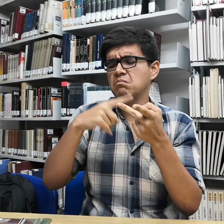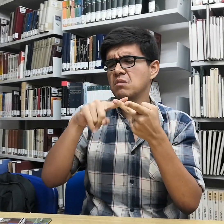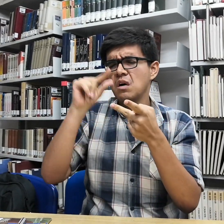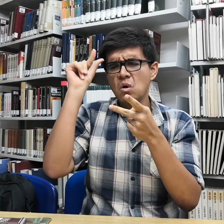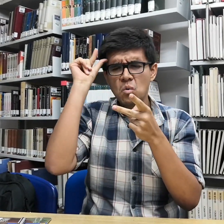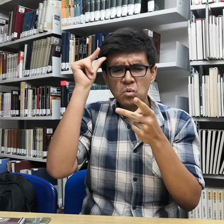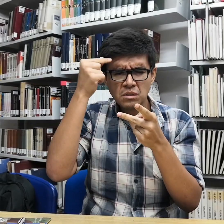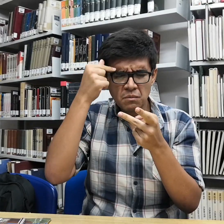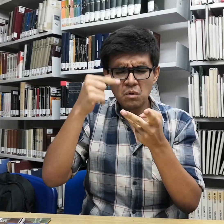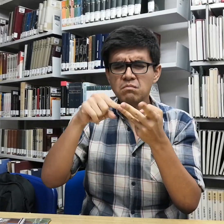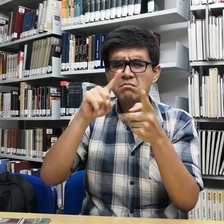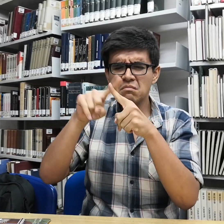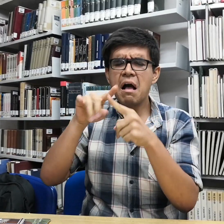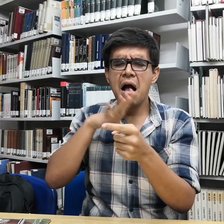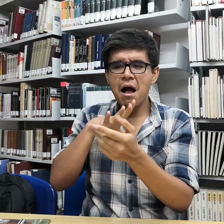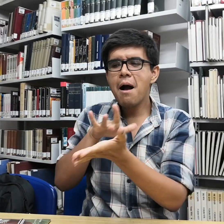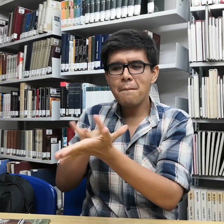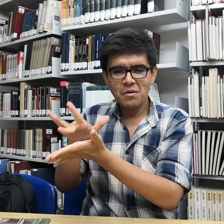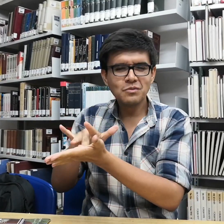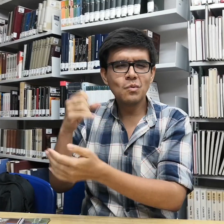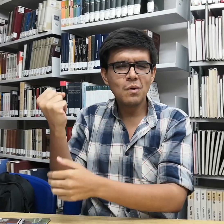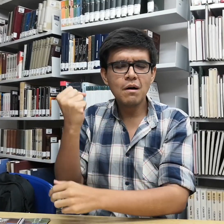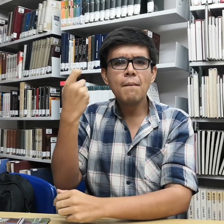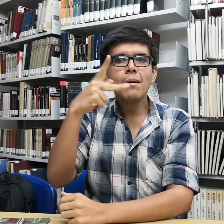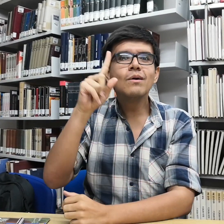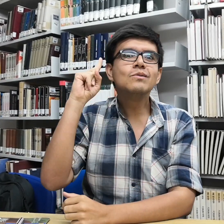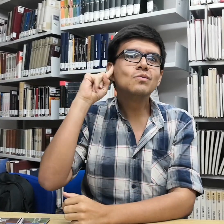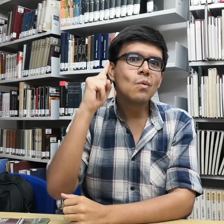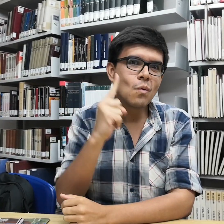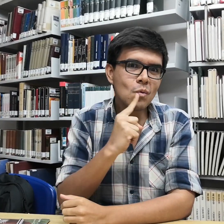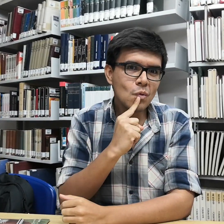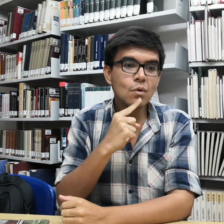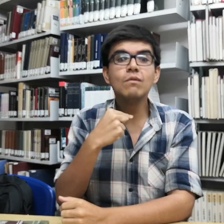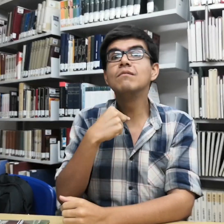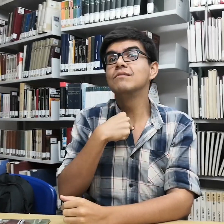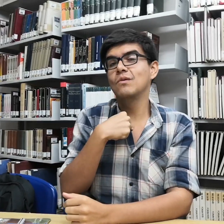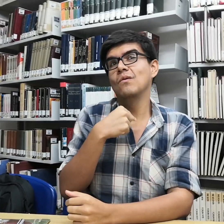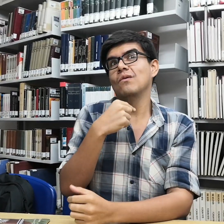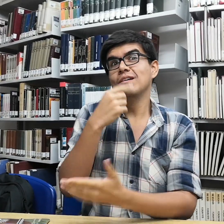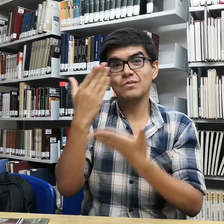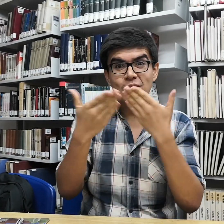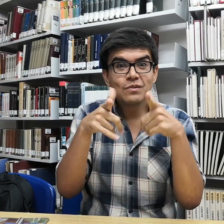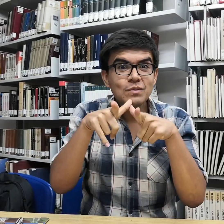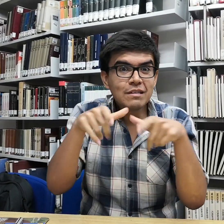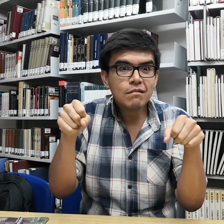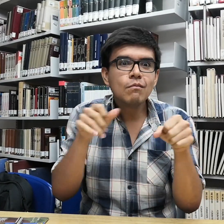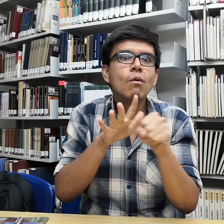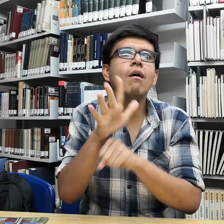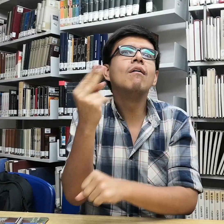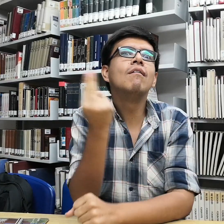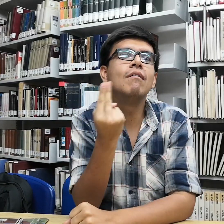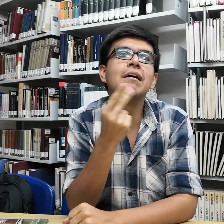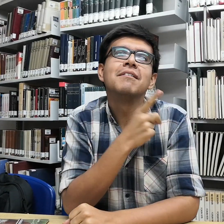por ejemplo para los sordos, las personas con autismo y demás, hay apoyo, hay apoyo económico, pero para las personas sordas